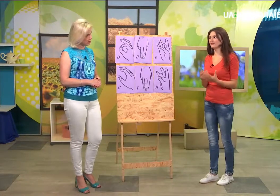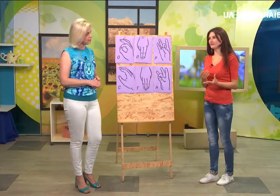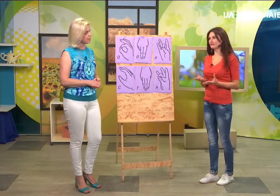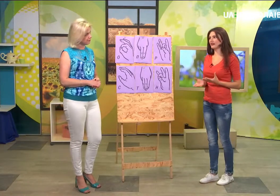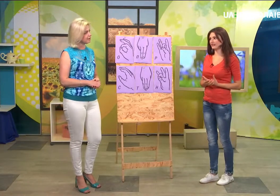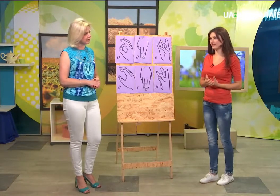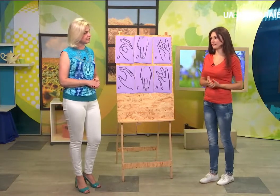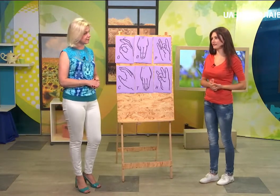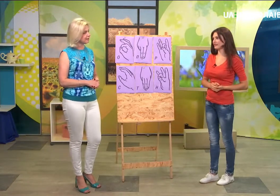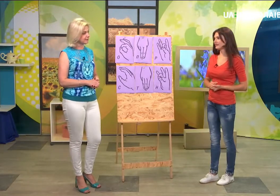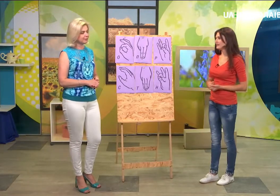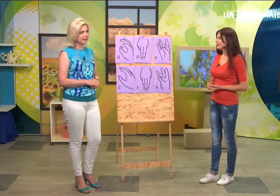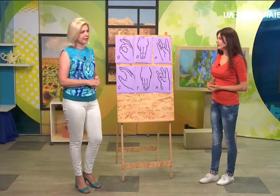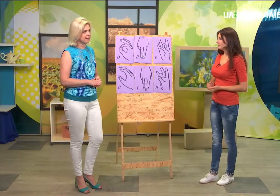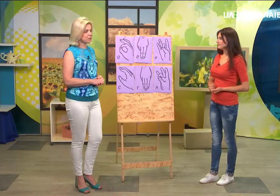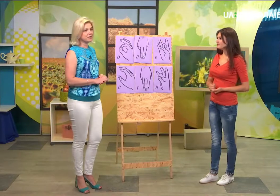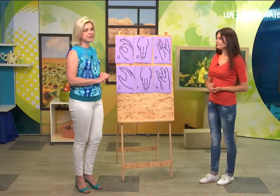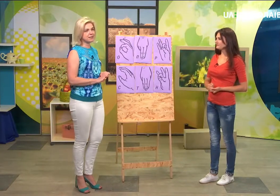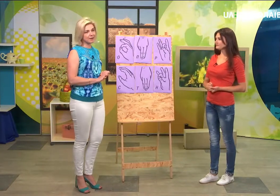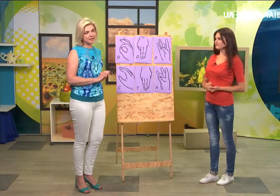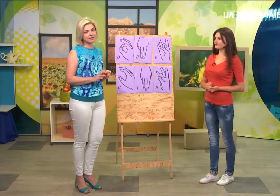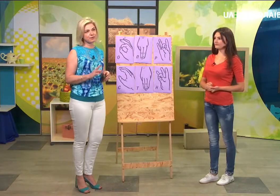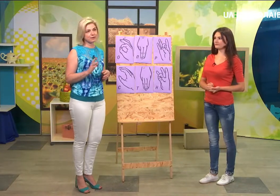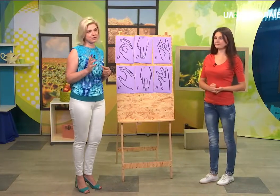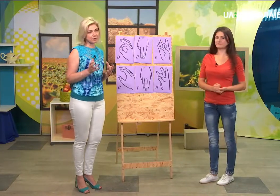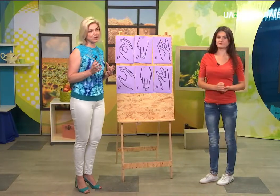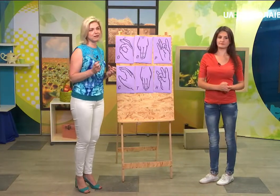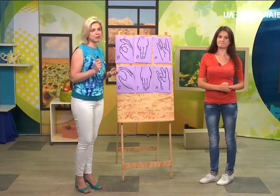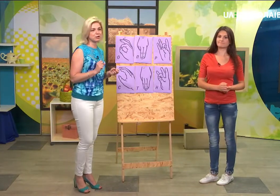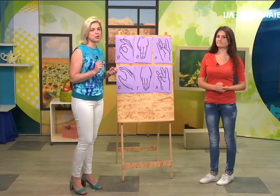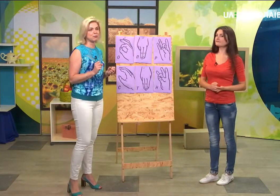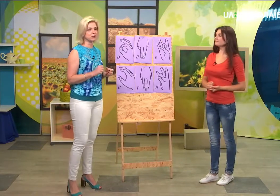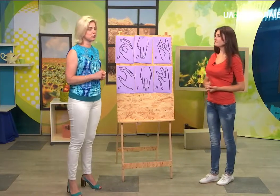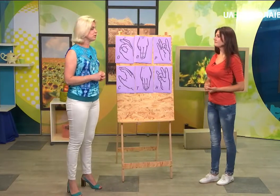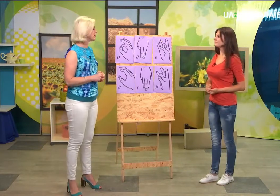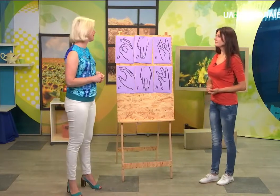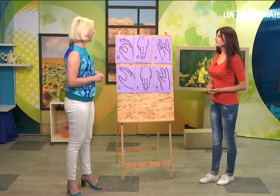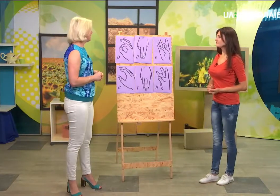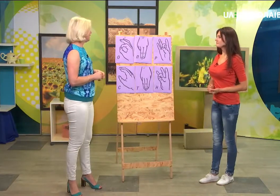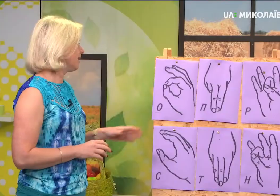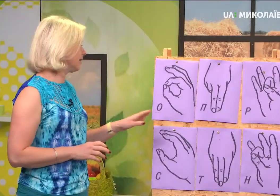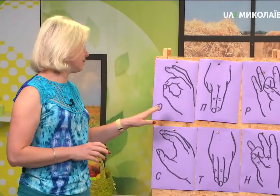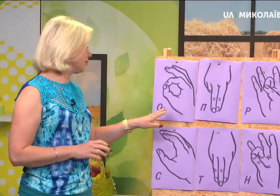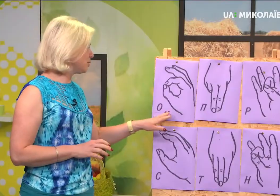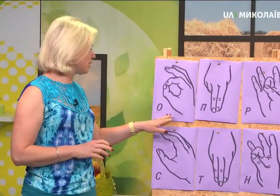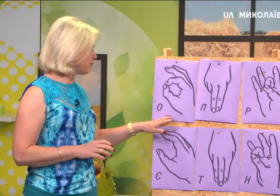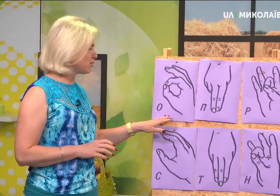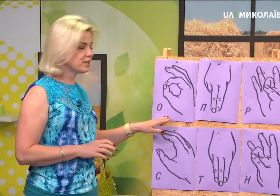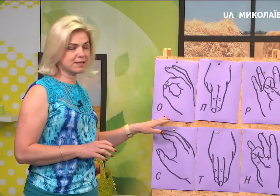виконанням. Так, так, так. Комбінації пальців, руки, вони трошки повторюються. Починаємо сьогодні з